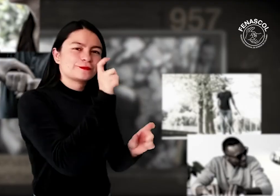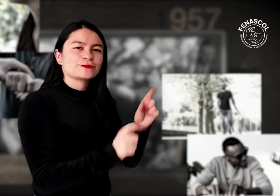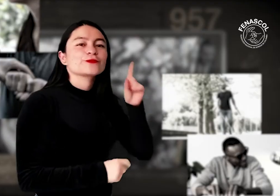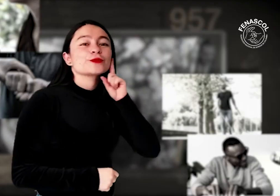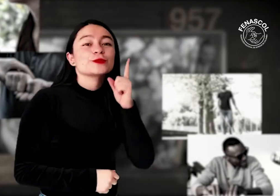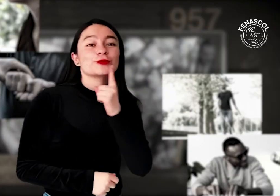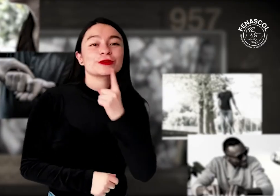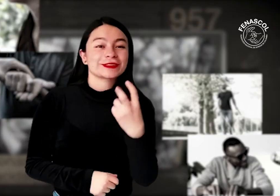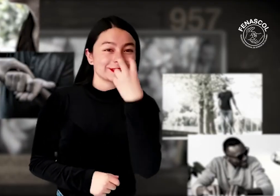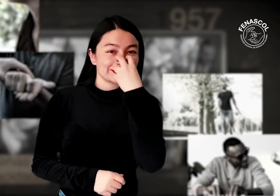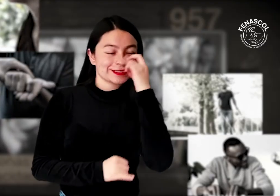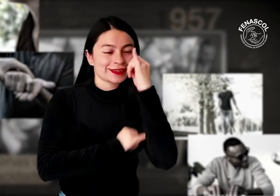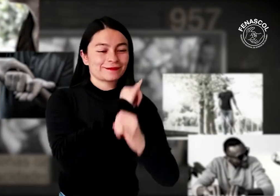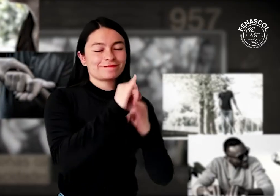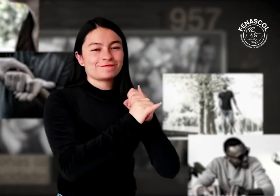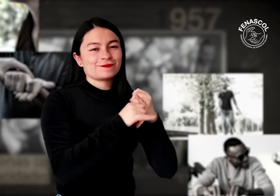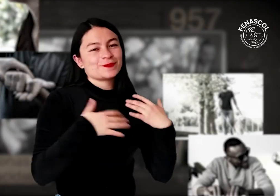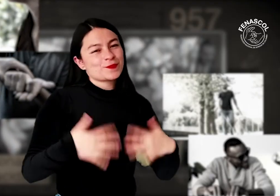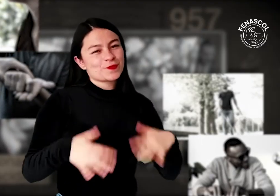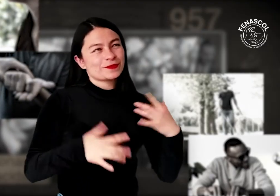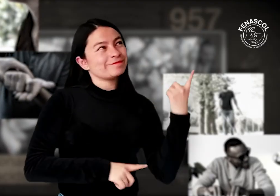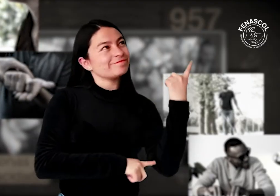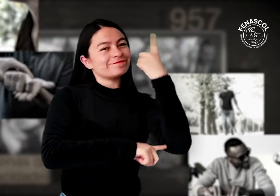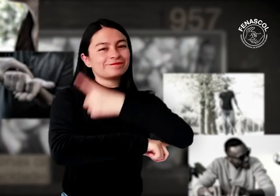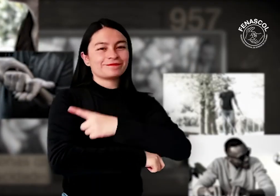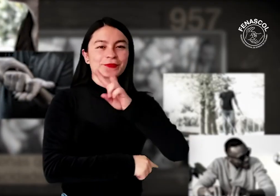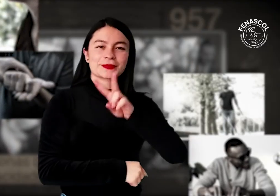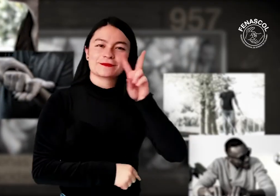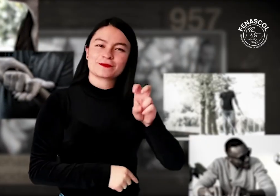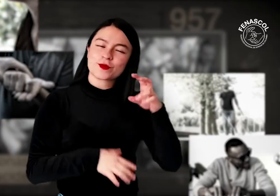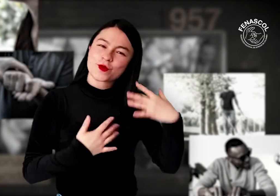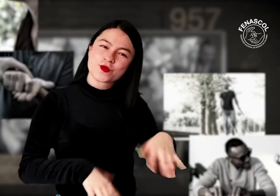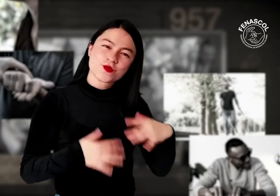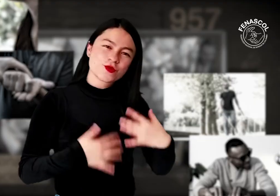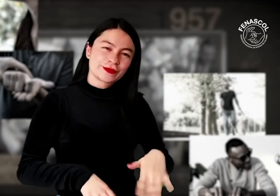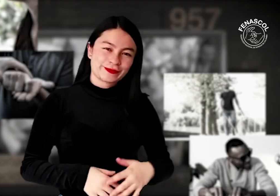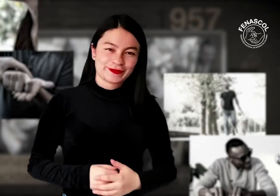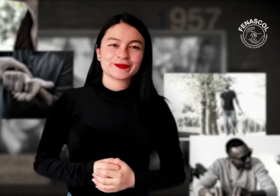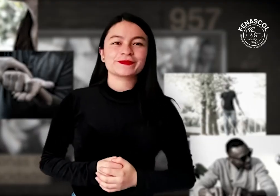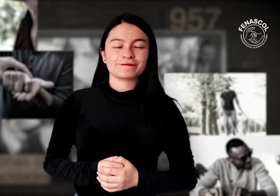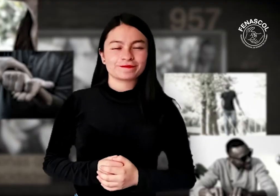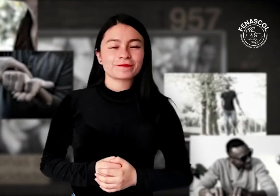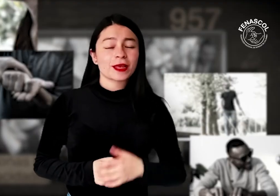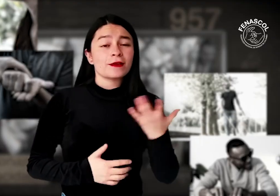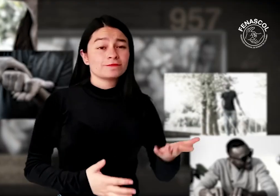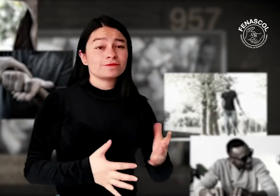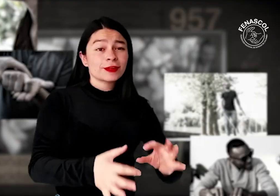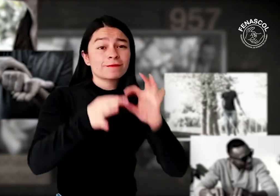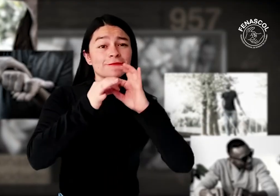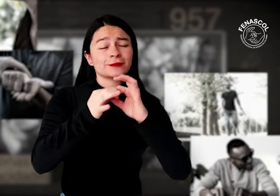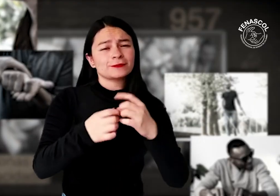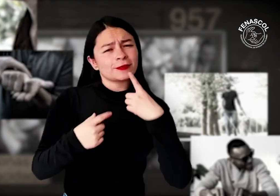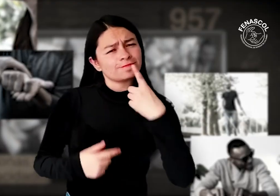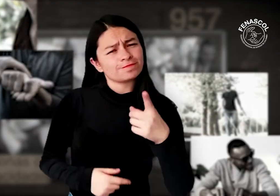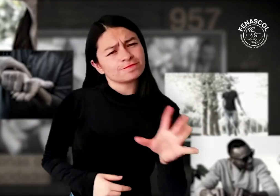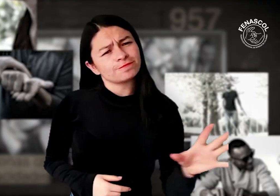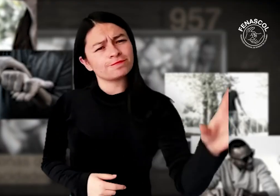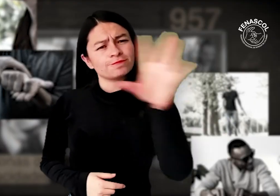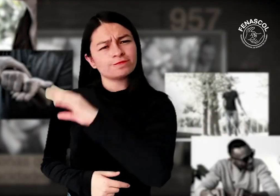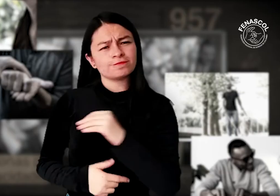audición. En FENASCOL visibilizamos esta fecha como un reconocimiento a las personas sordos-ciegas en